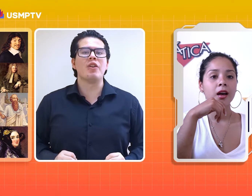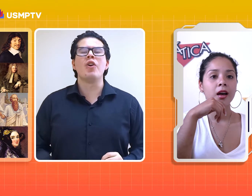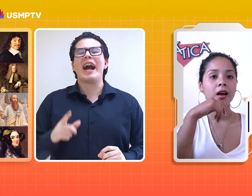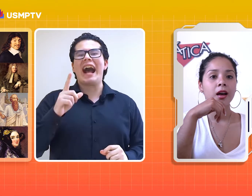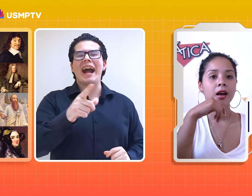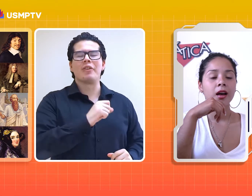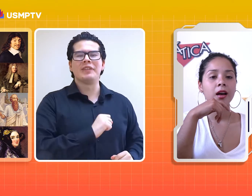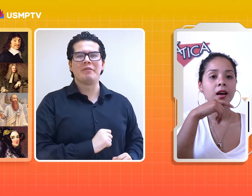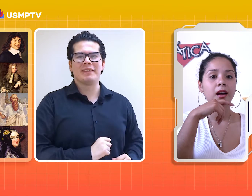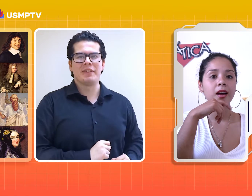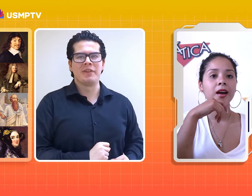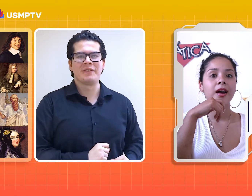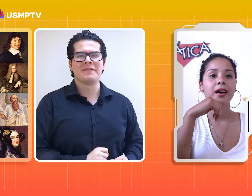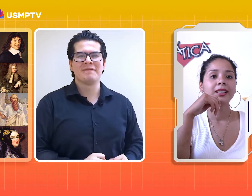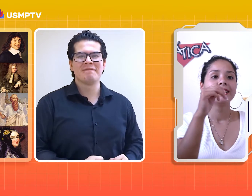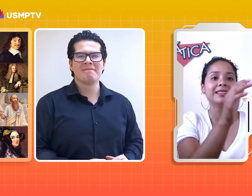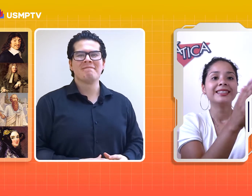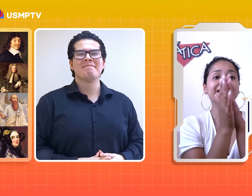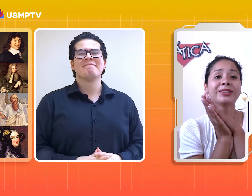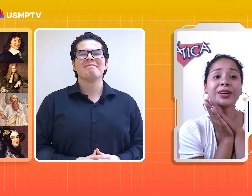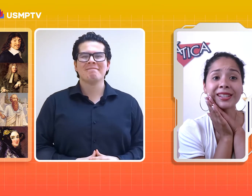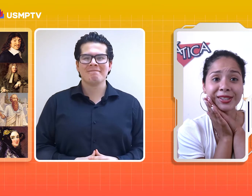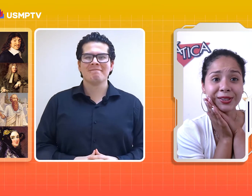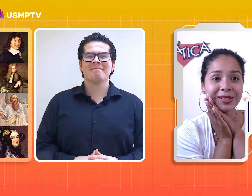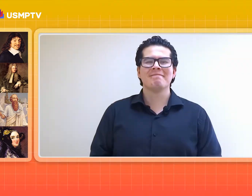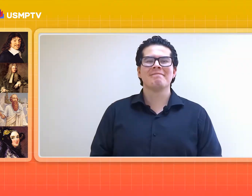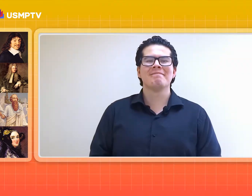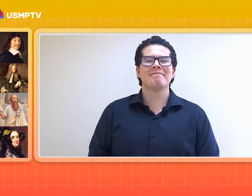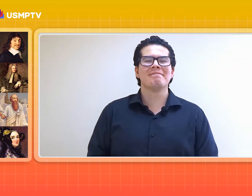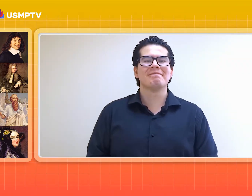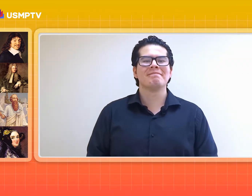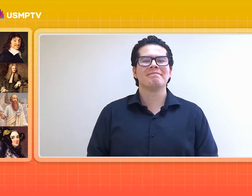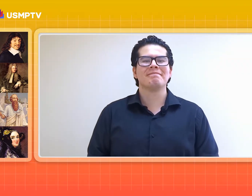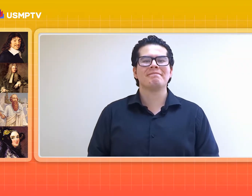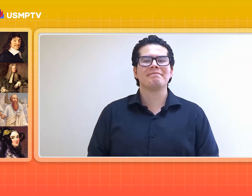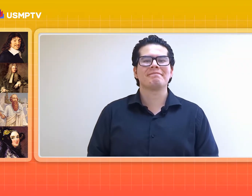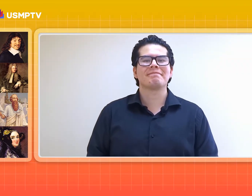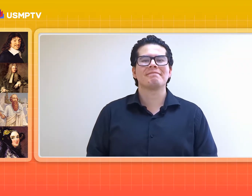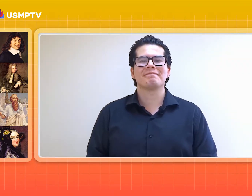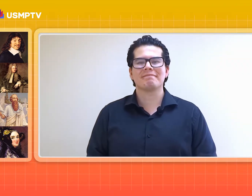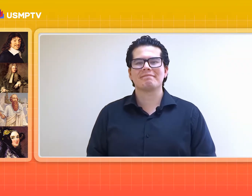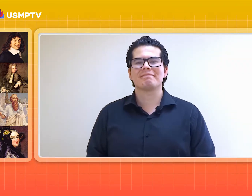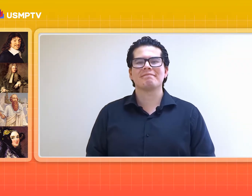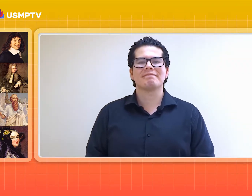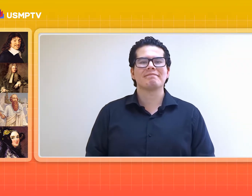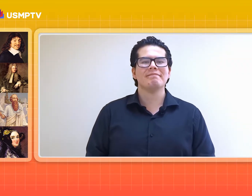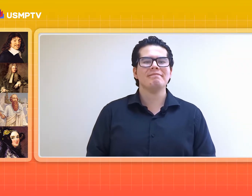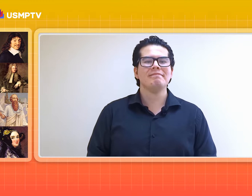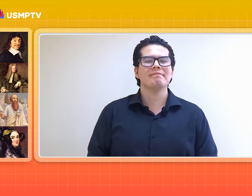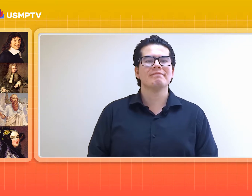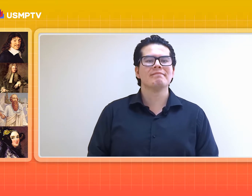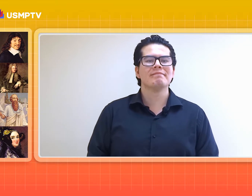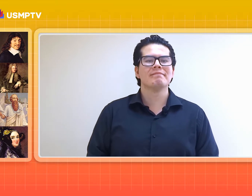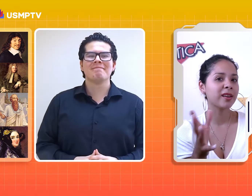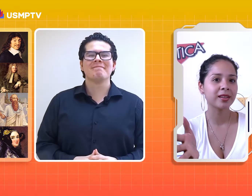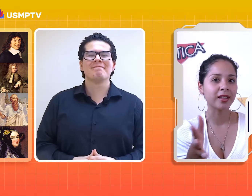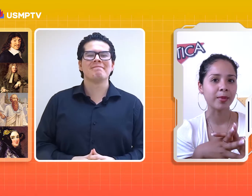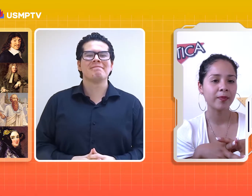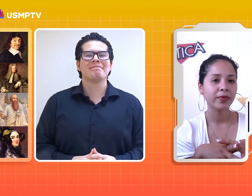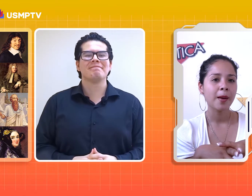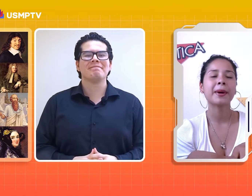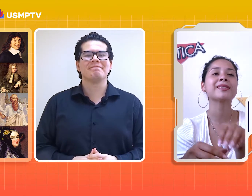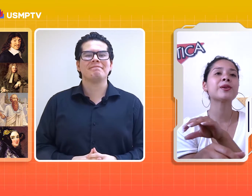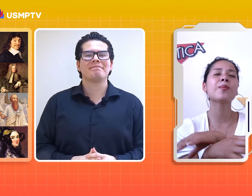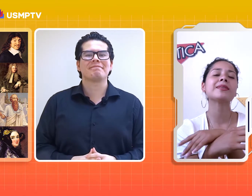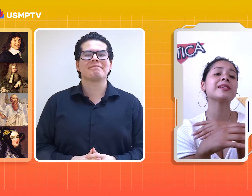descubrirlo a continuación. Ay, estoy ansiosa, José, ya quiero conocerlo. Pero, ¿qué lugar veremos para ayudarnos en este